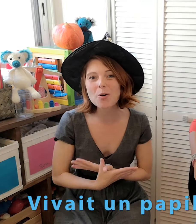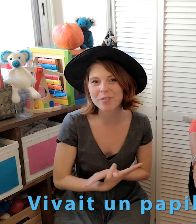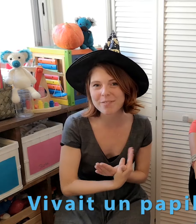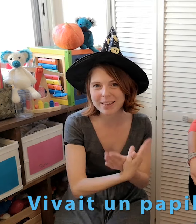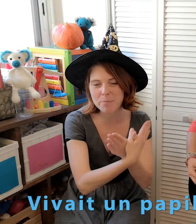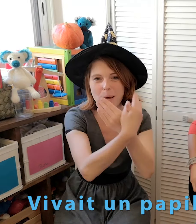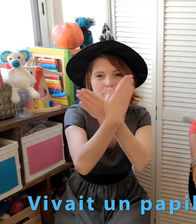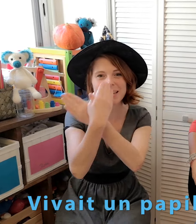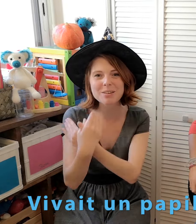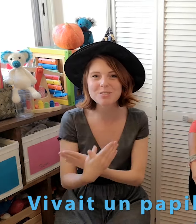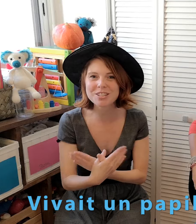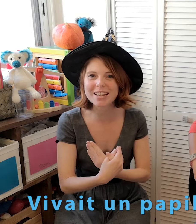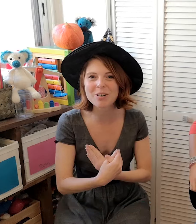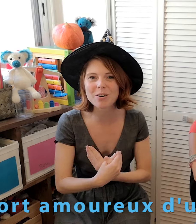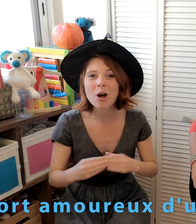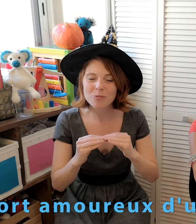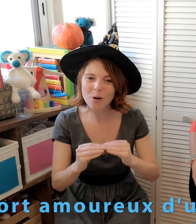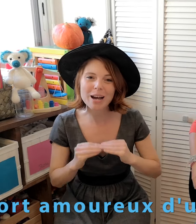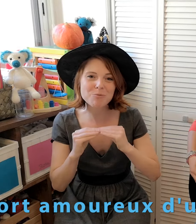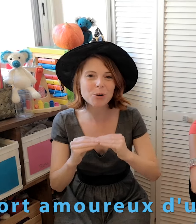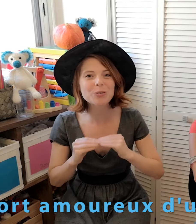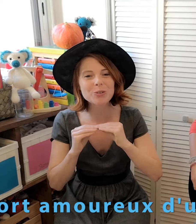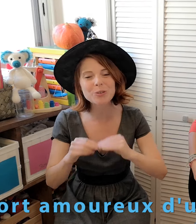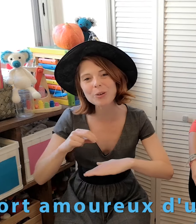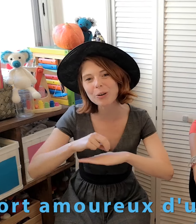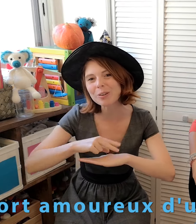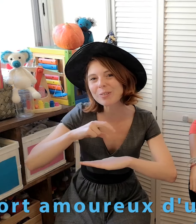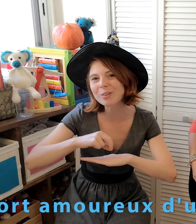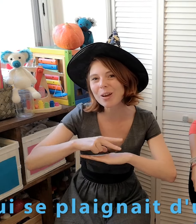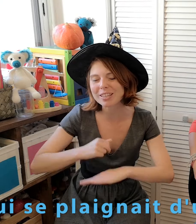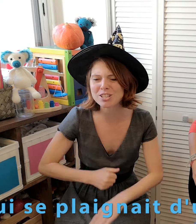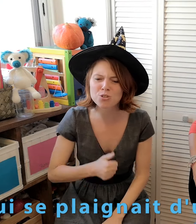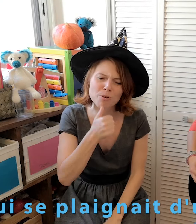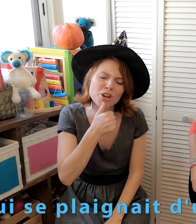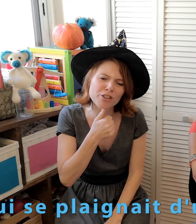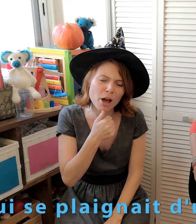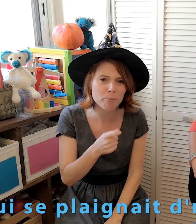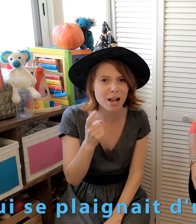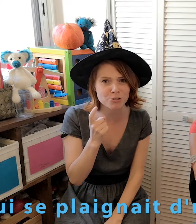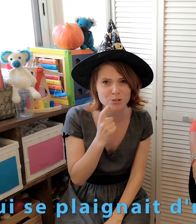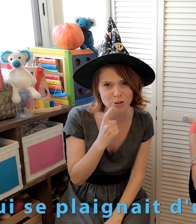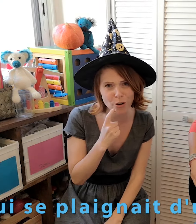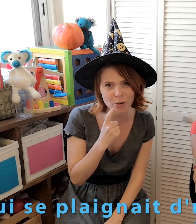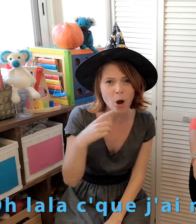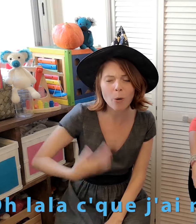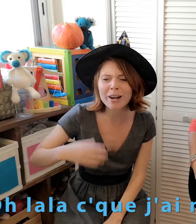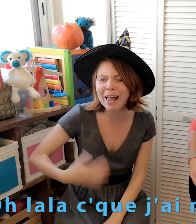Vivait un papillon géant Fort amoureux d'une grenouille Qui se plaignait d'un mal de dents Oh la